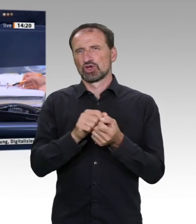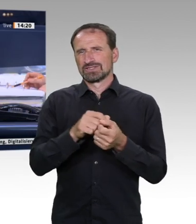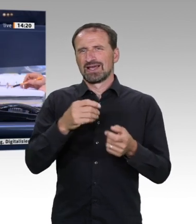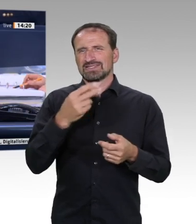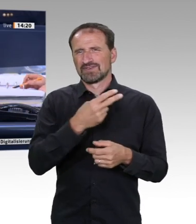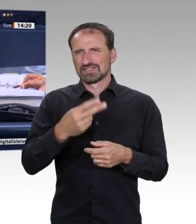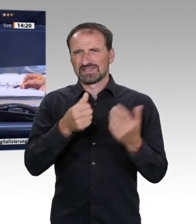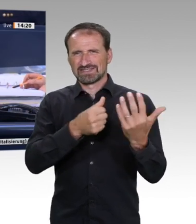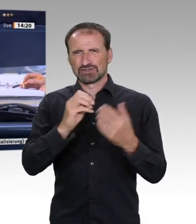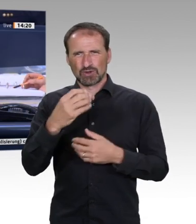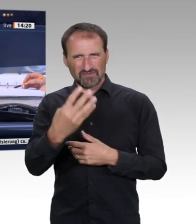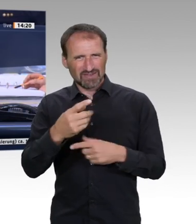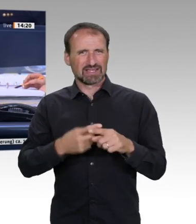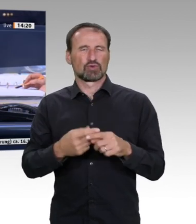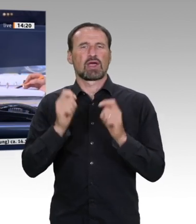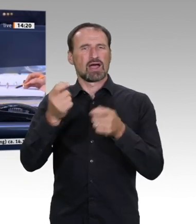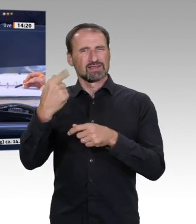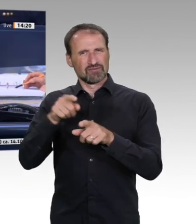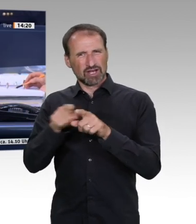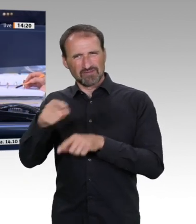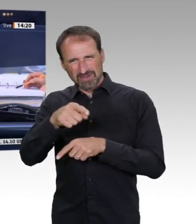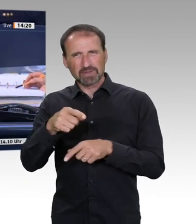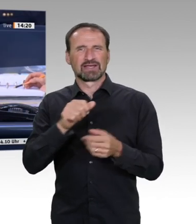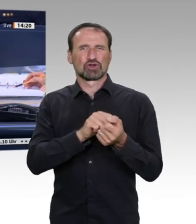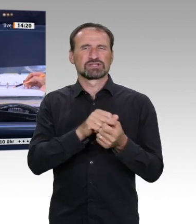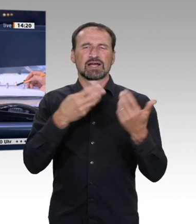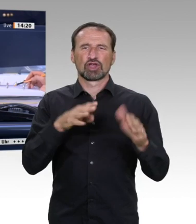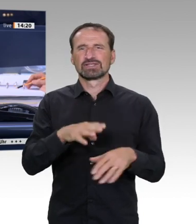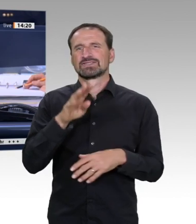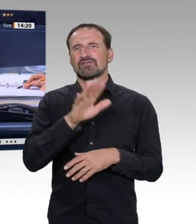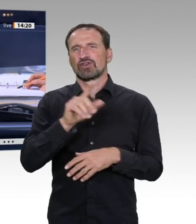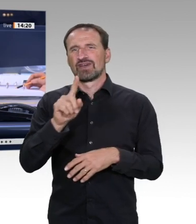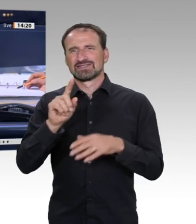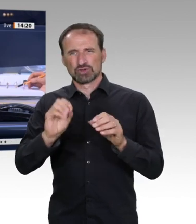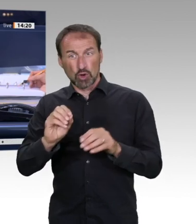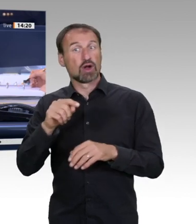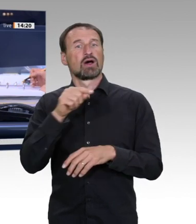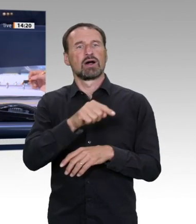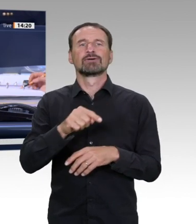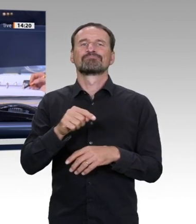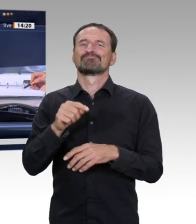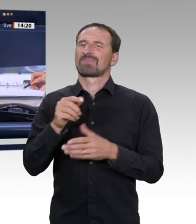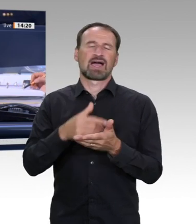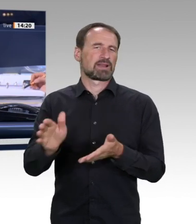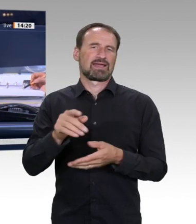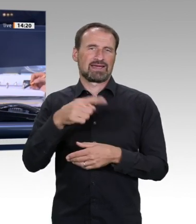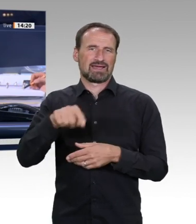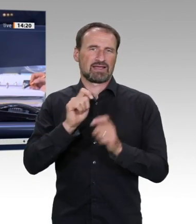Grüne mit dem Titel aus dem Labor in die Praxis mit Innovationen gesellschaftliche Herausforderungen anpacken. Der Ausschuss